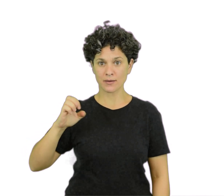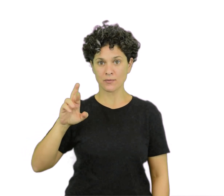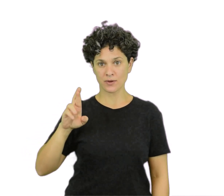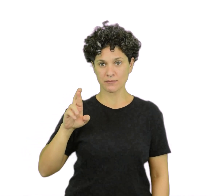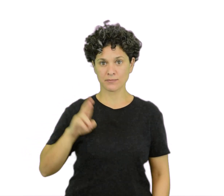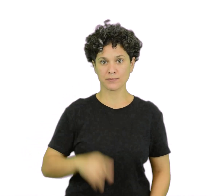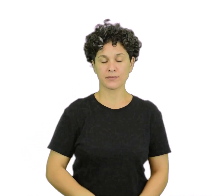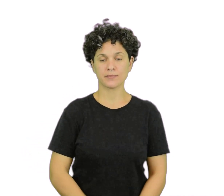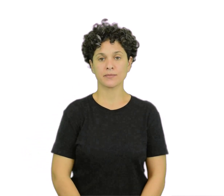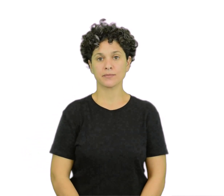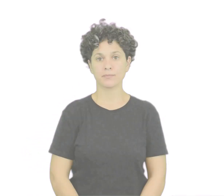¡Gracias ¿Me MDR